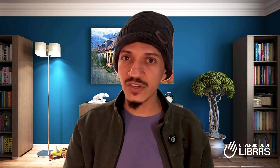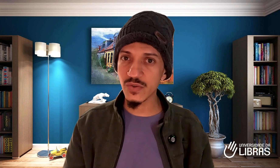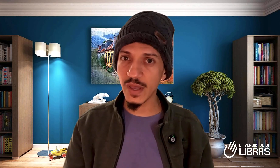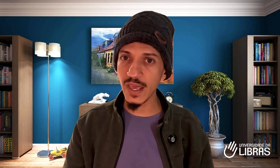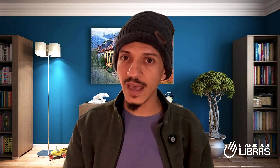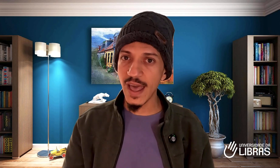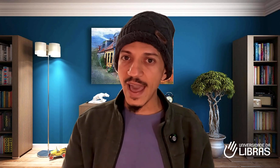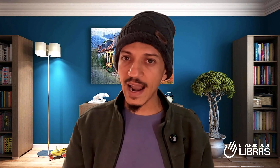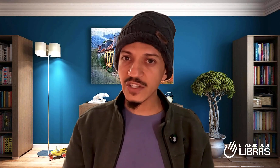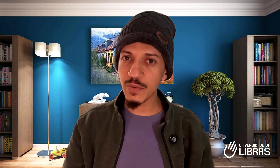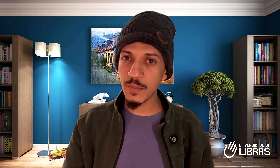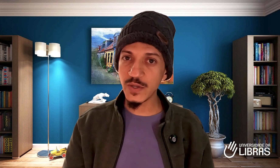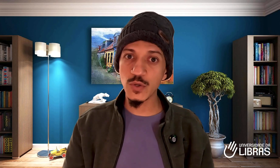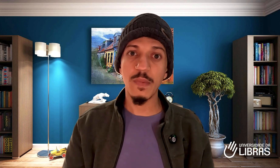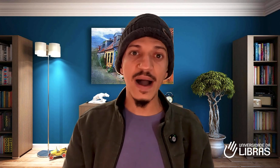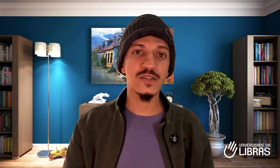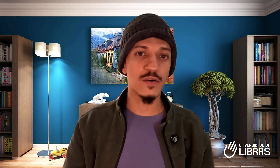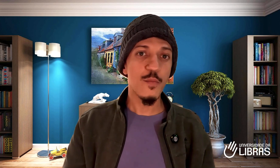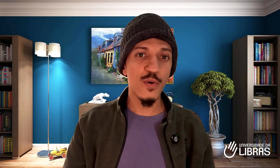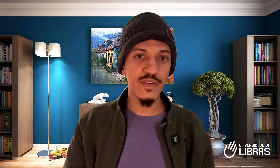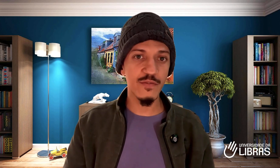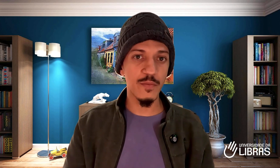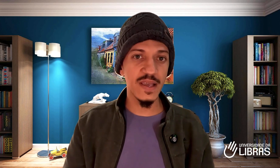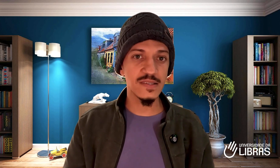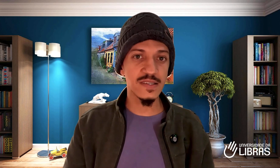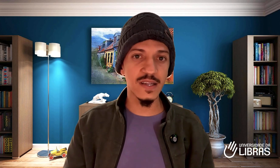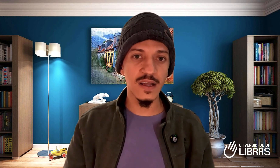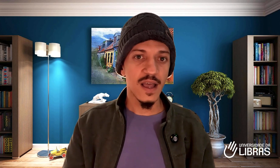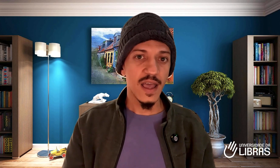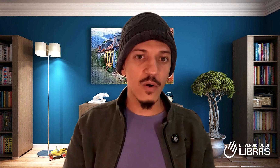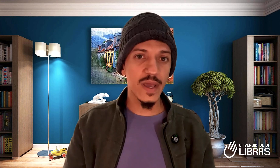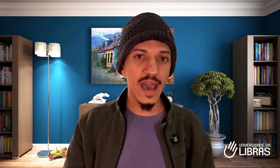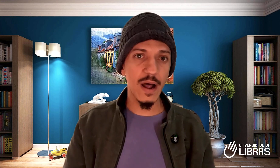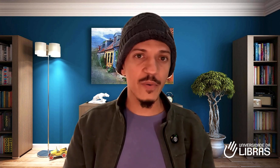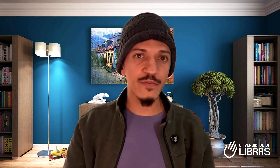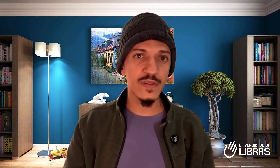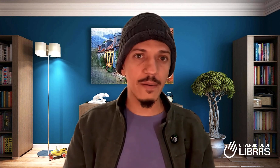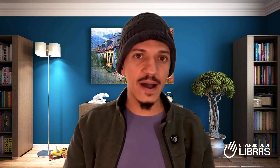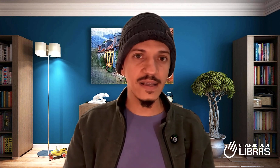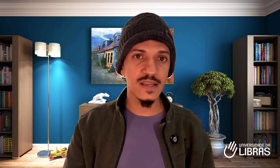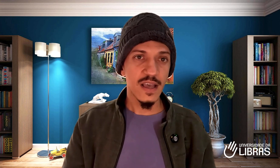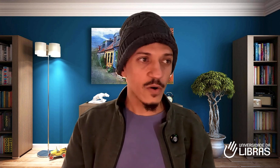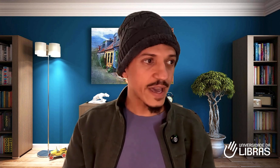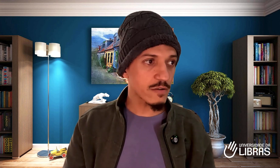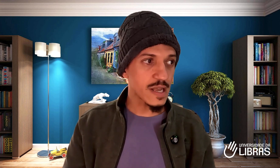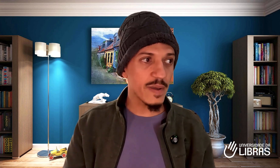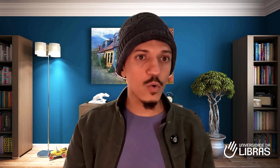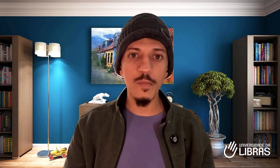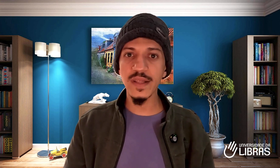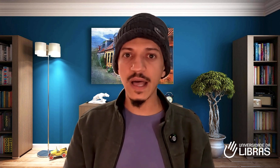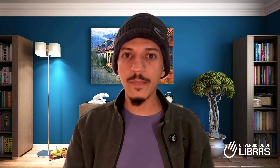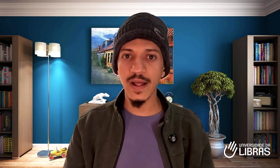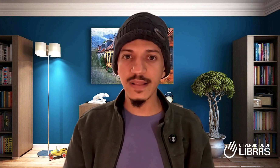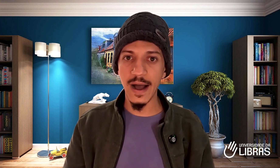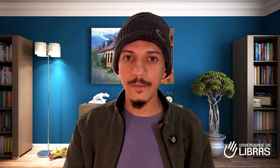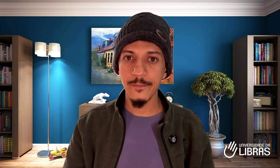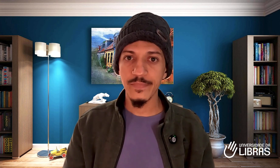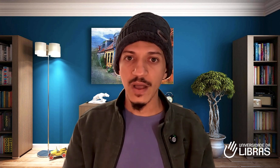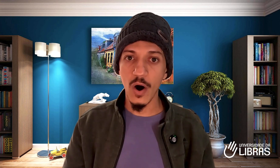aí, ela tinha me pedido, Madison, por favor, me ensina. Eu quero aprofundar mais. Eu quero saber como interpretar. Olha o que